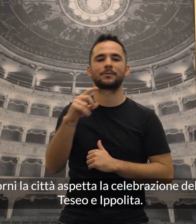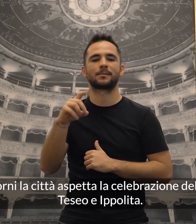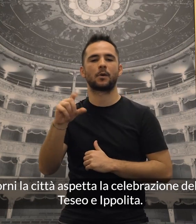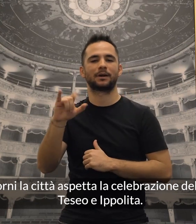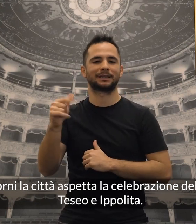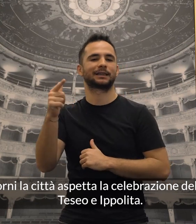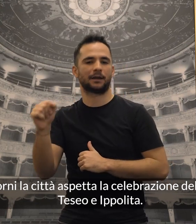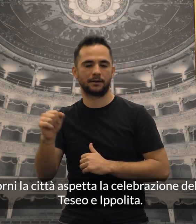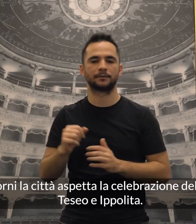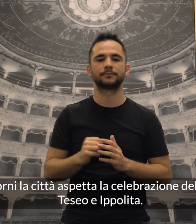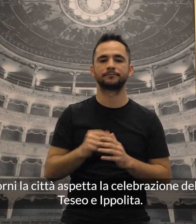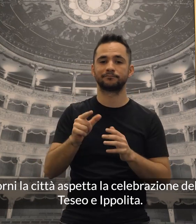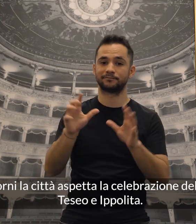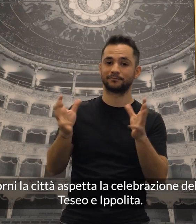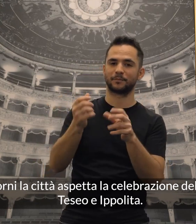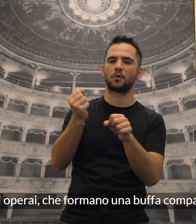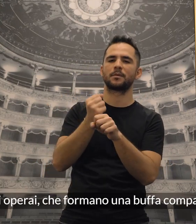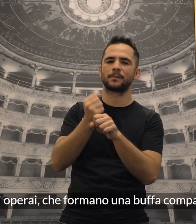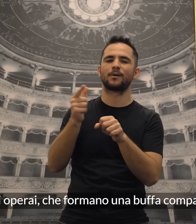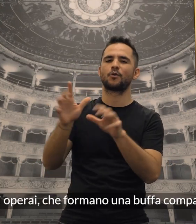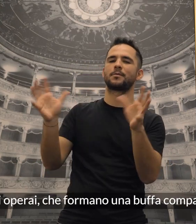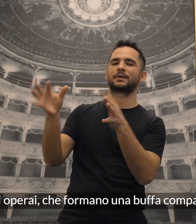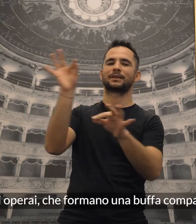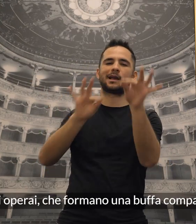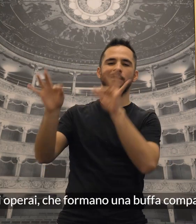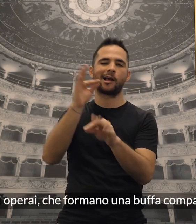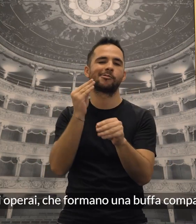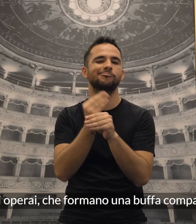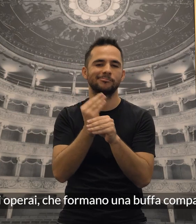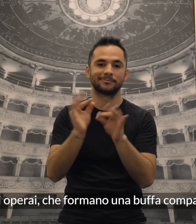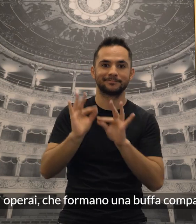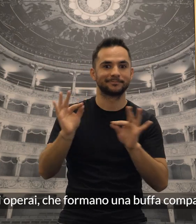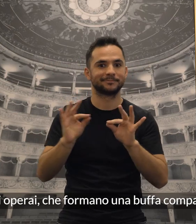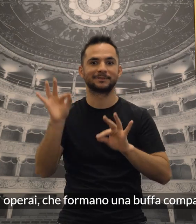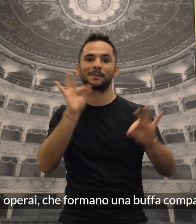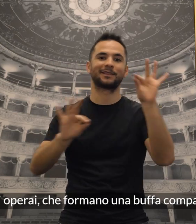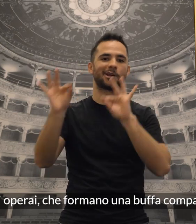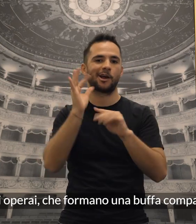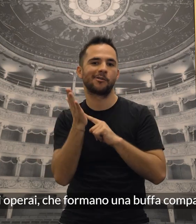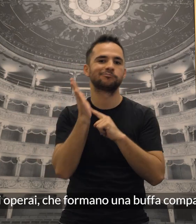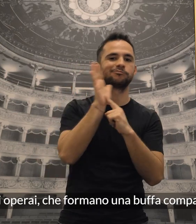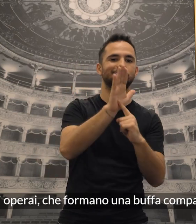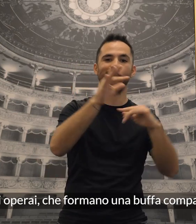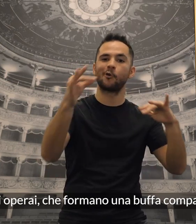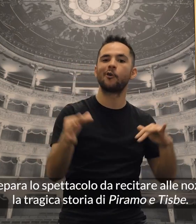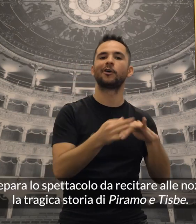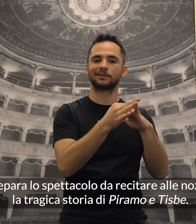nozze di Teseo e Ippolita. Un gruppo di operai, che formano una buffa compagnia teatrale, prepara lo